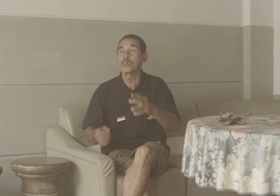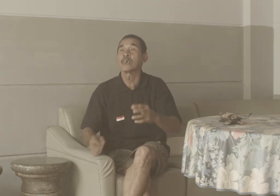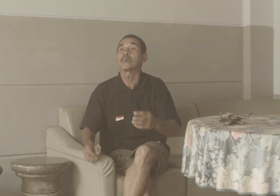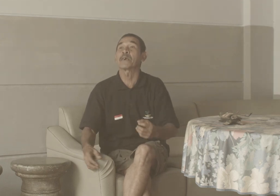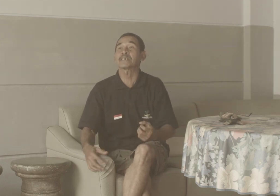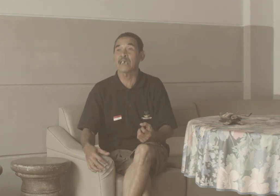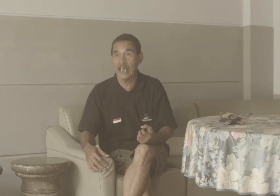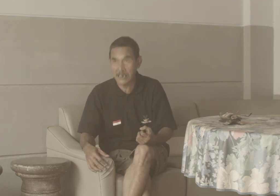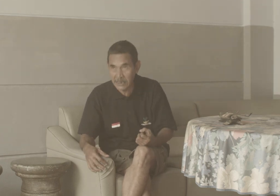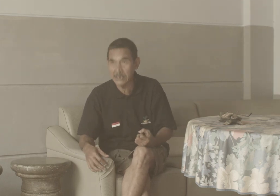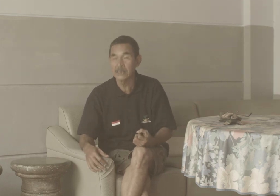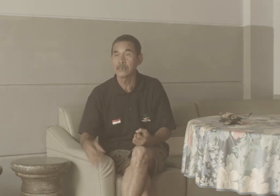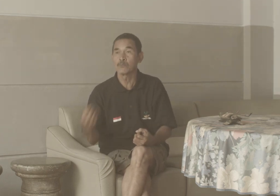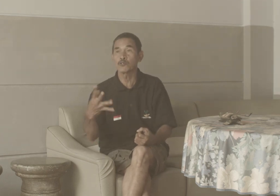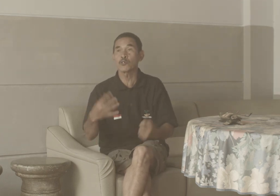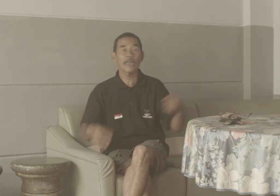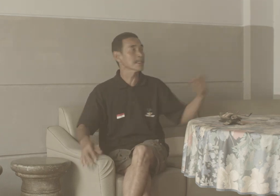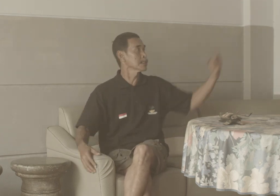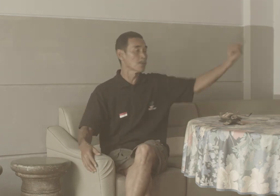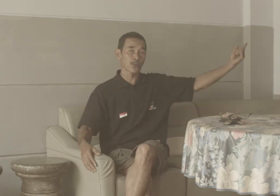Matahari Muncul dari dimur